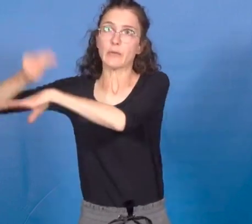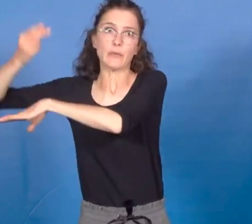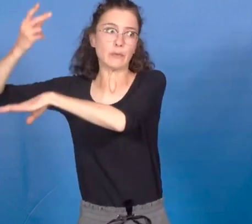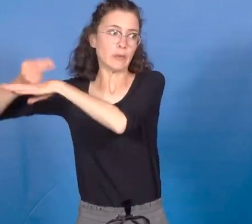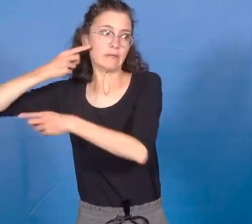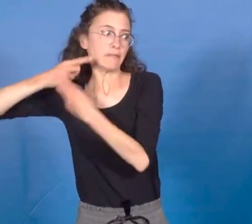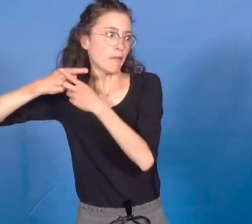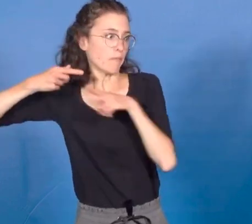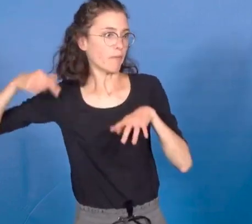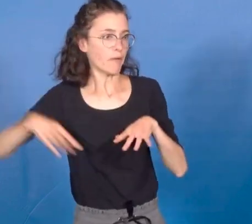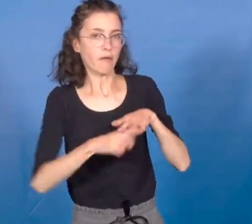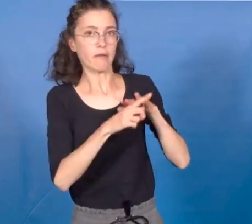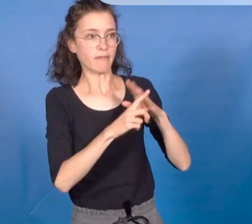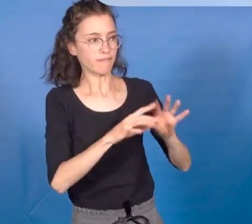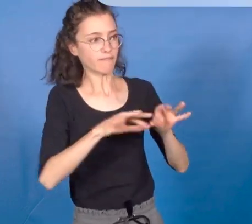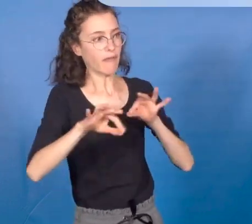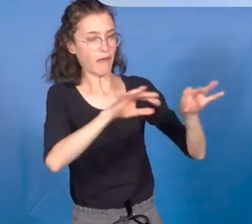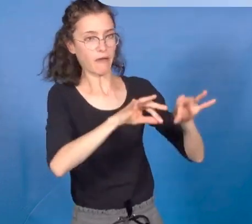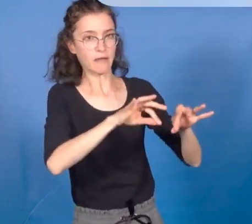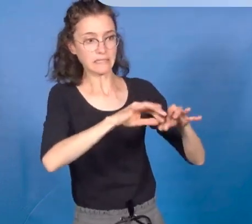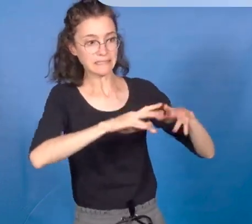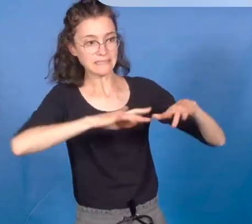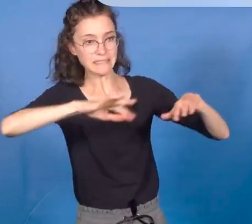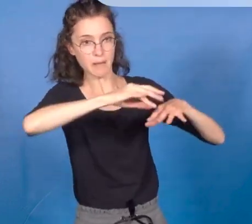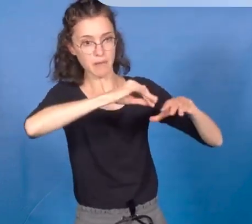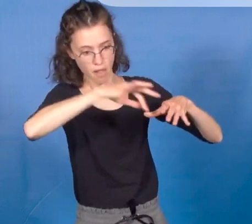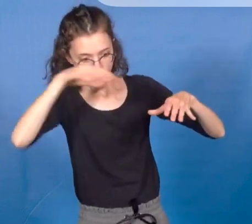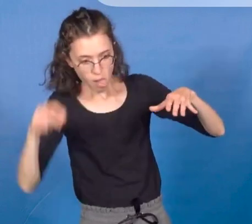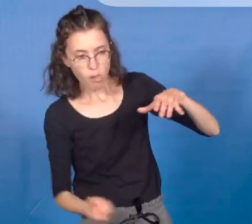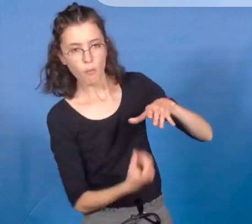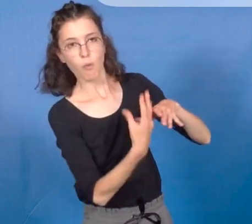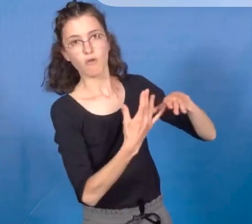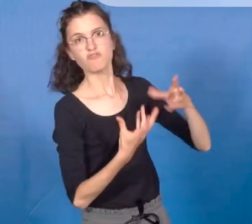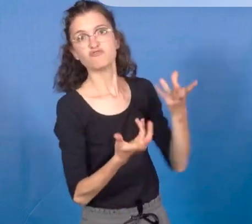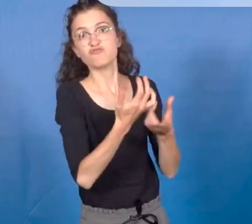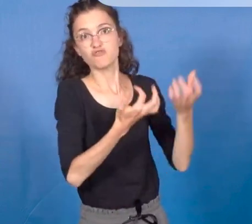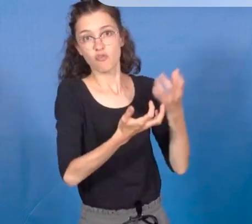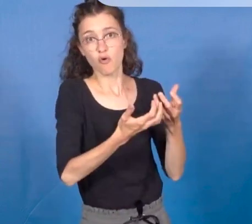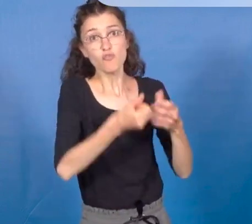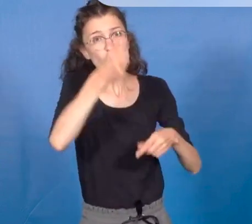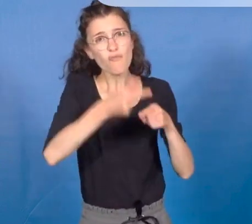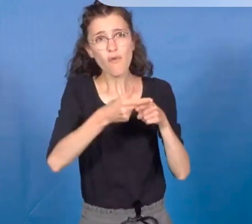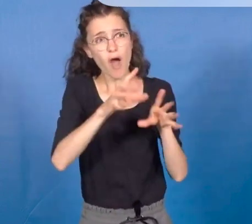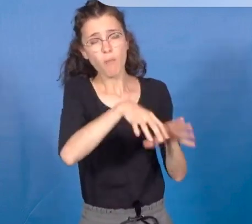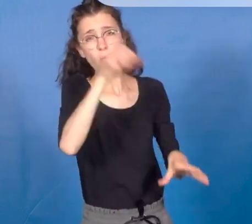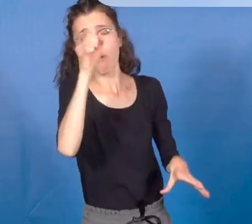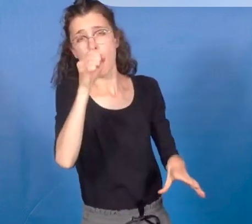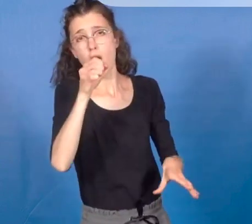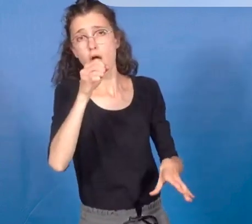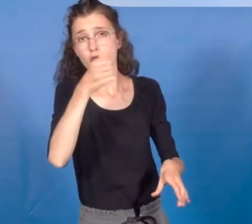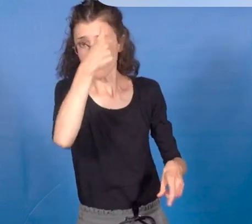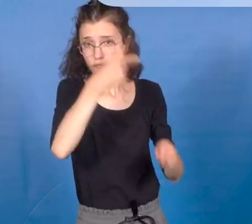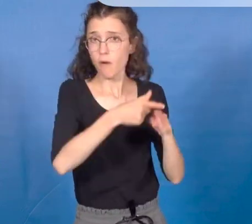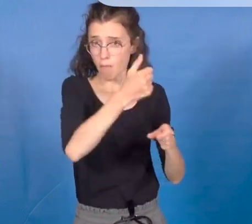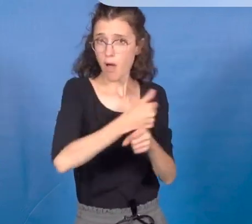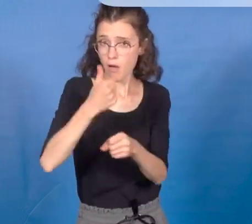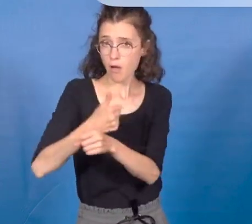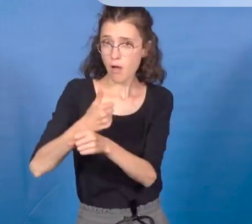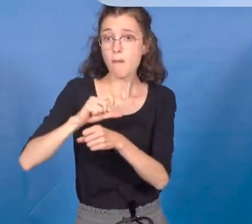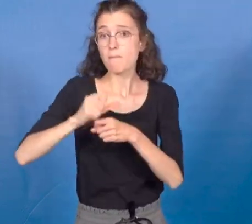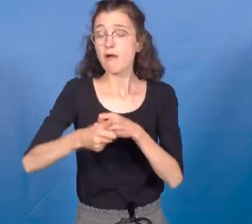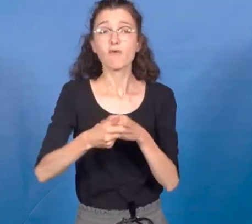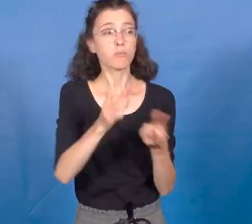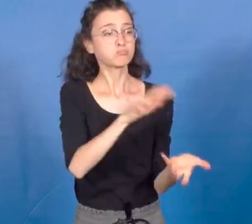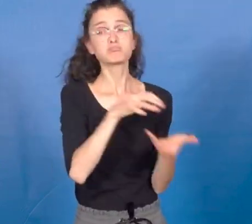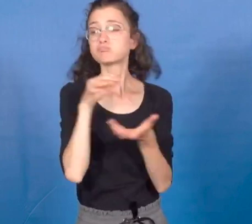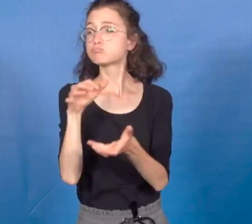par hectare de terre cultivée. Le sable est utilisé une fois, une fois par année, et ensuite il est jeté ou mis